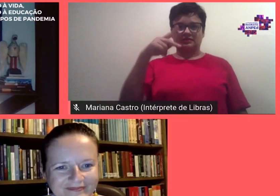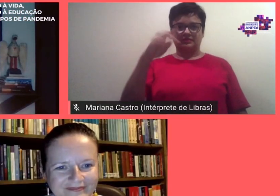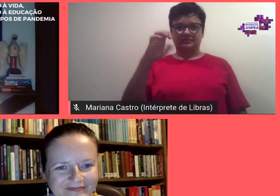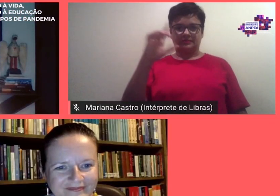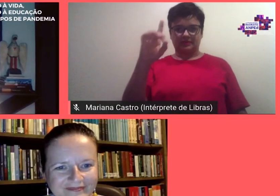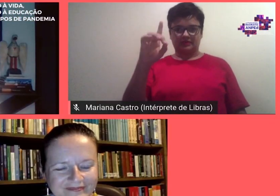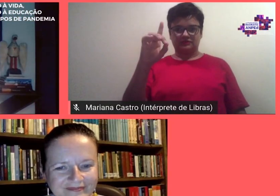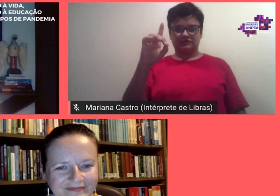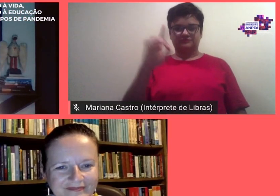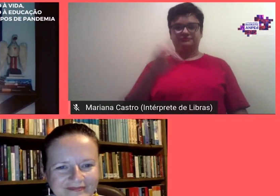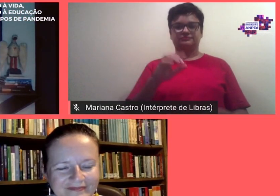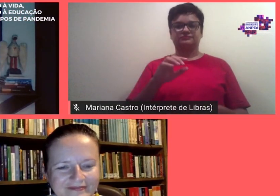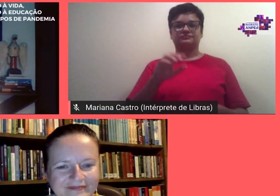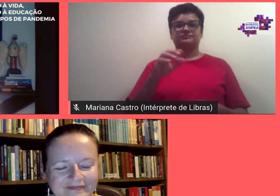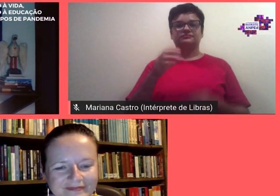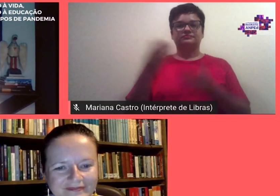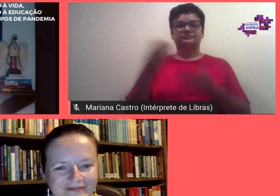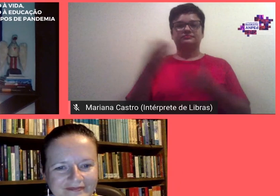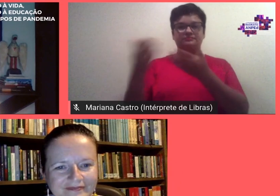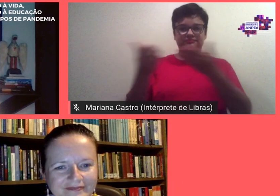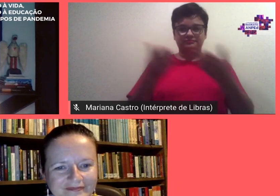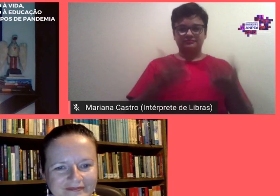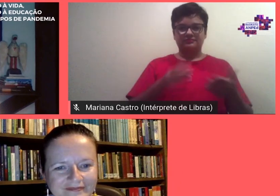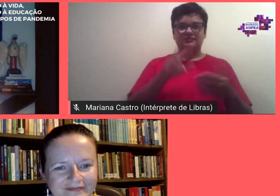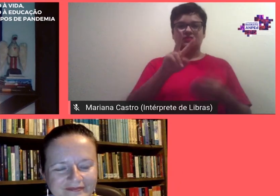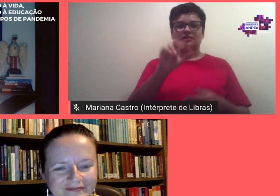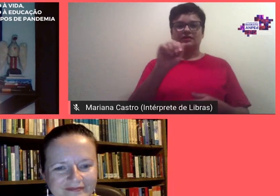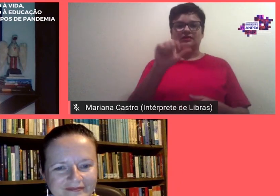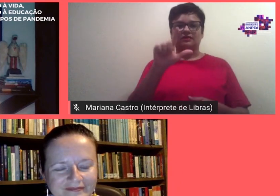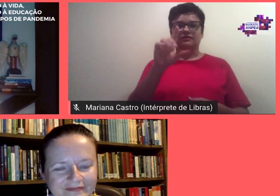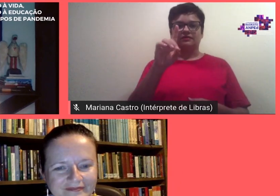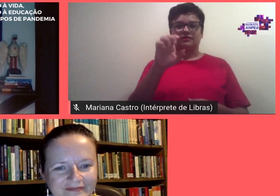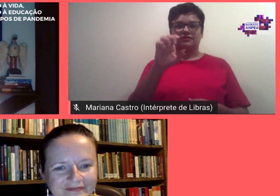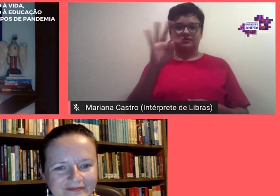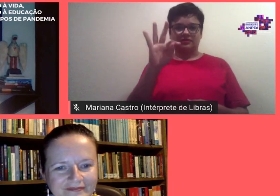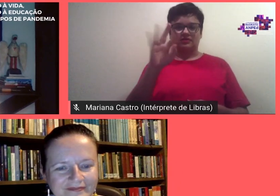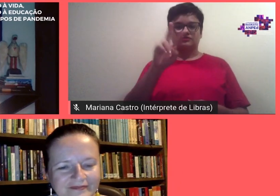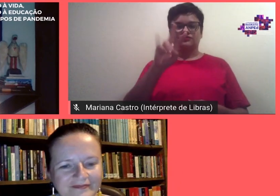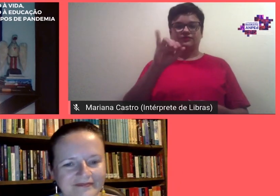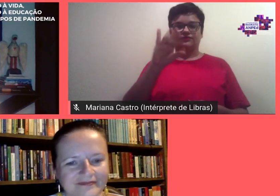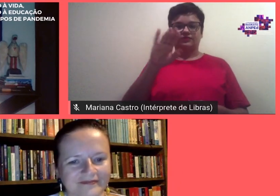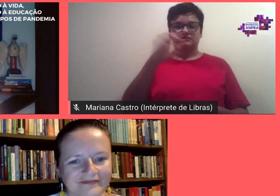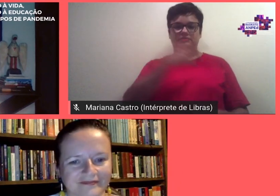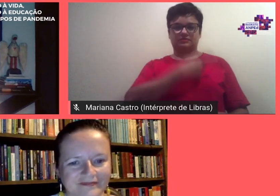Valdete Coco vice-presidenta da Amped Sudeste